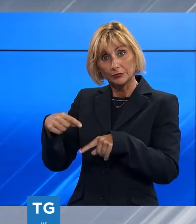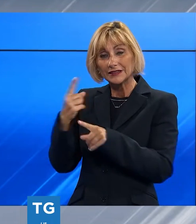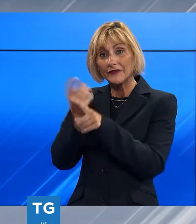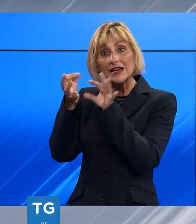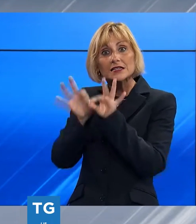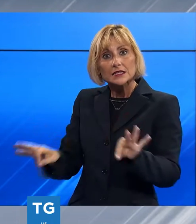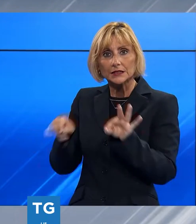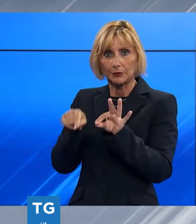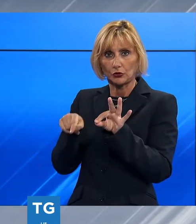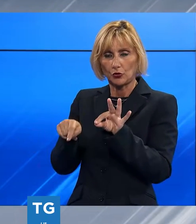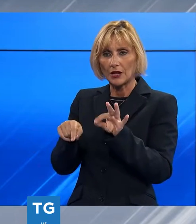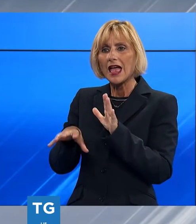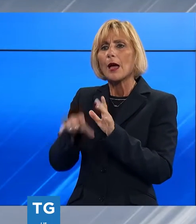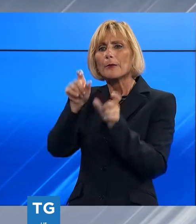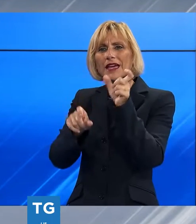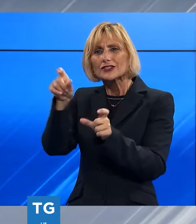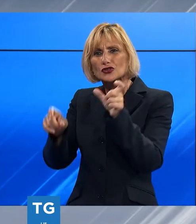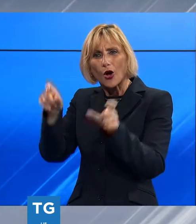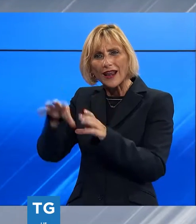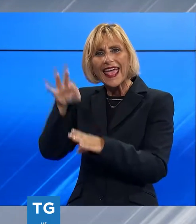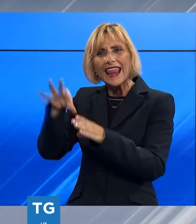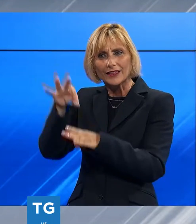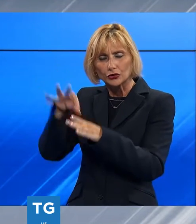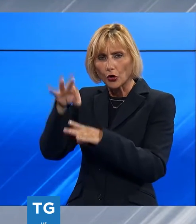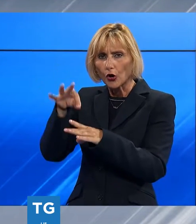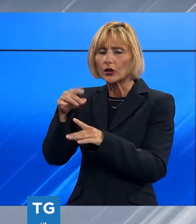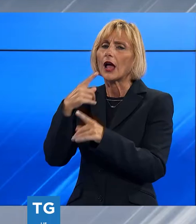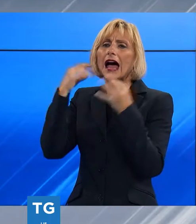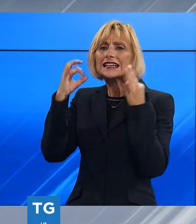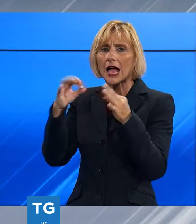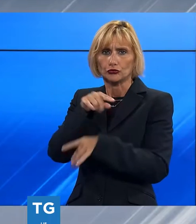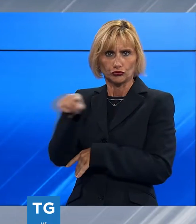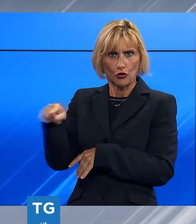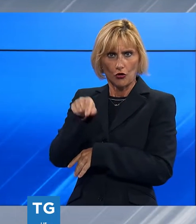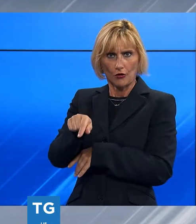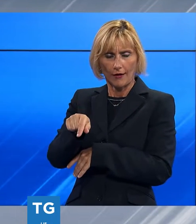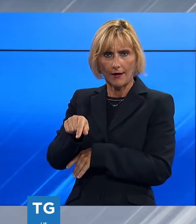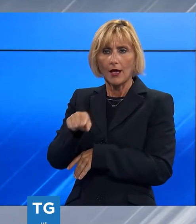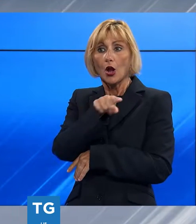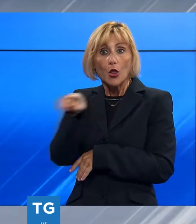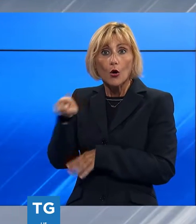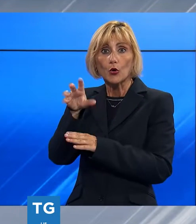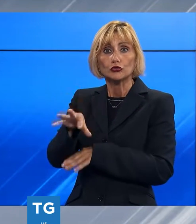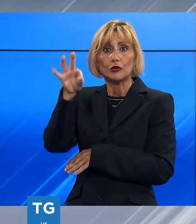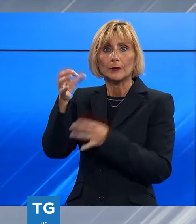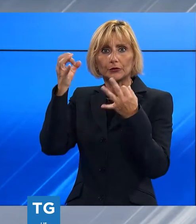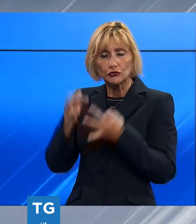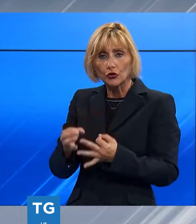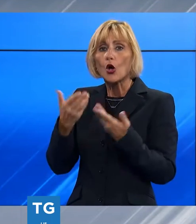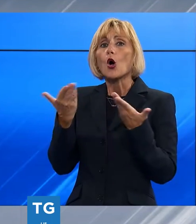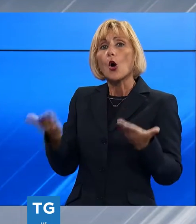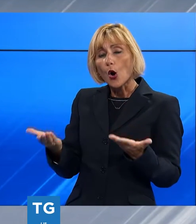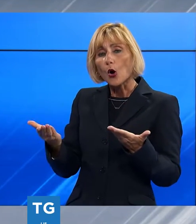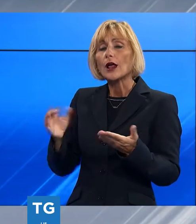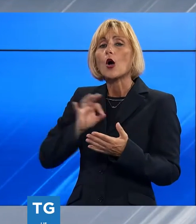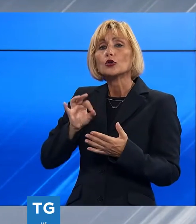sono quelli che hanno sempre ragione e gli elettori hanno fatto una scelta precisa. Ora sta all'onorevole Meloni e ai